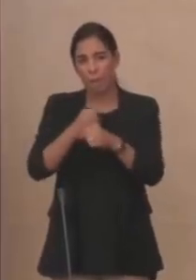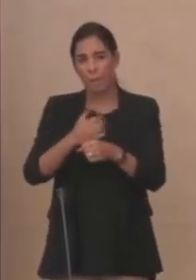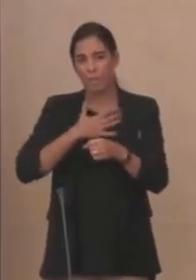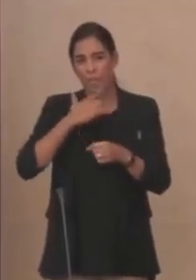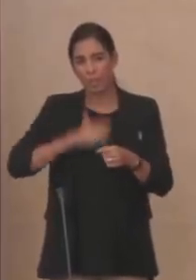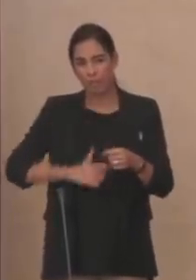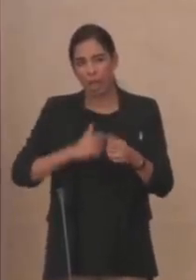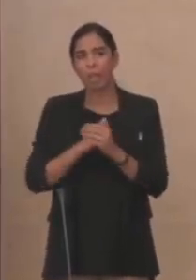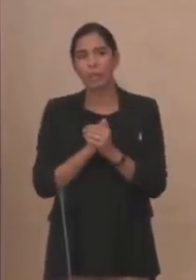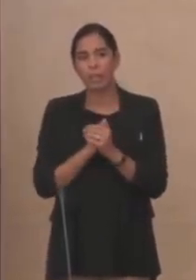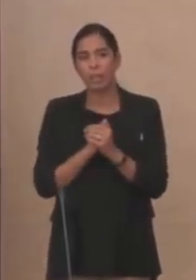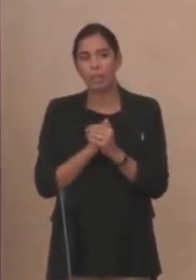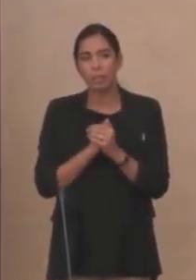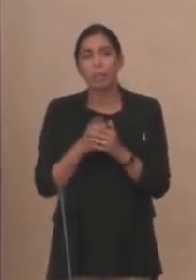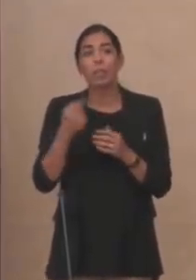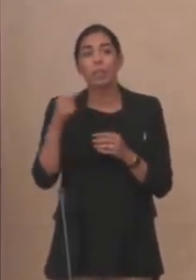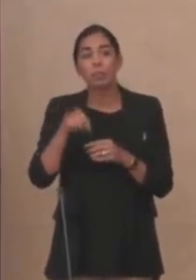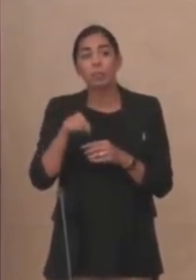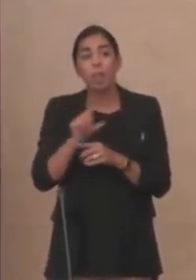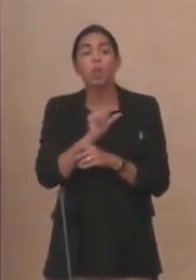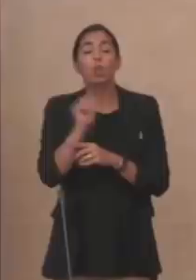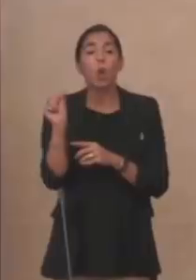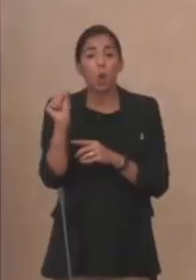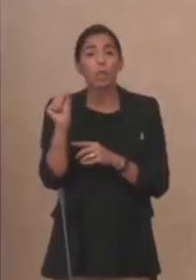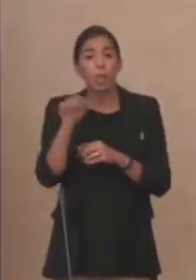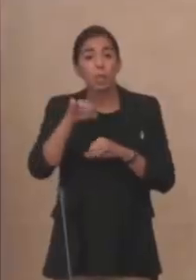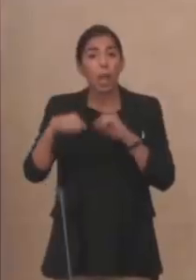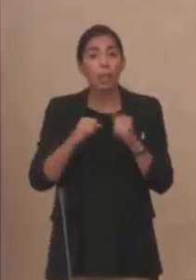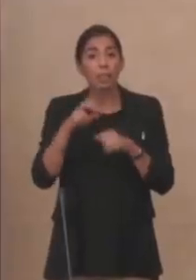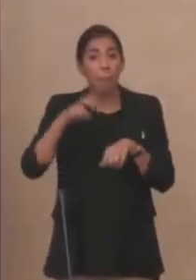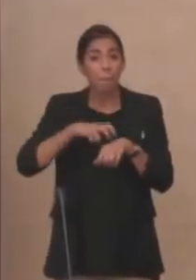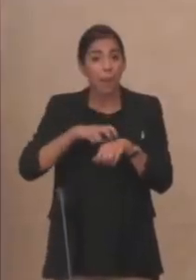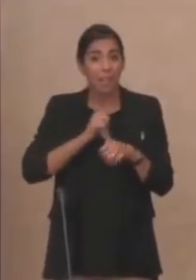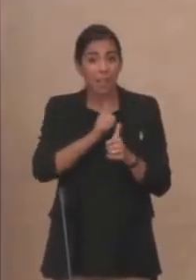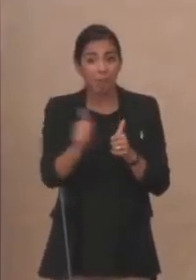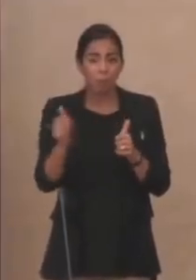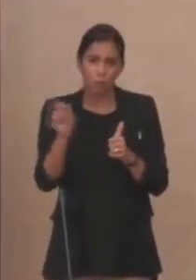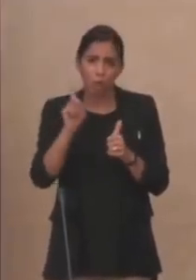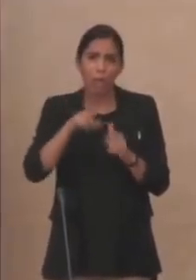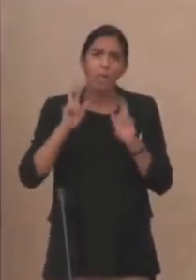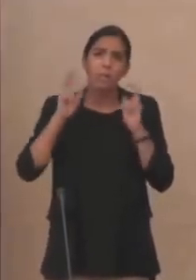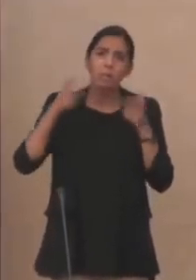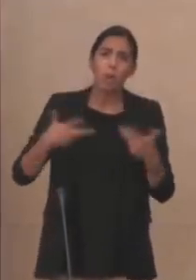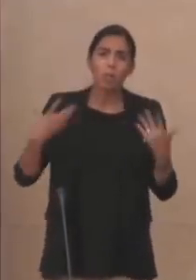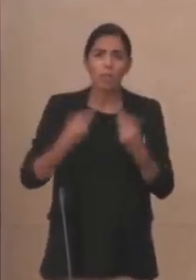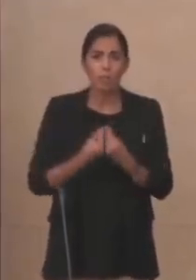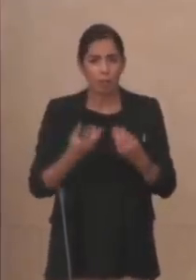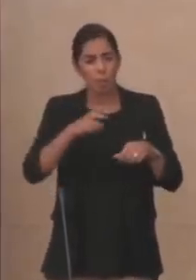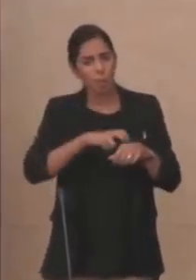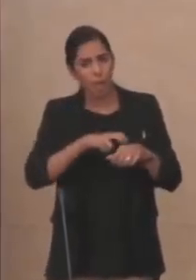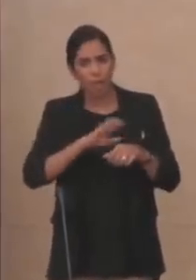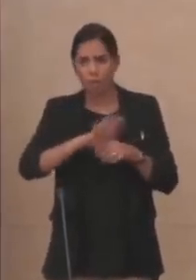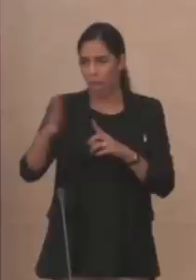non è costituita soltanto di attività medica individuale, ma anche di sforzo collettivo di medici e non, dalla